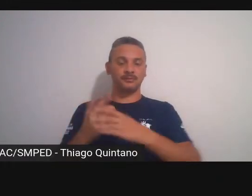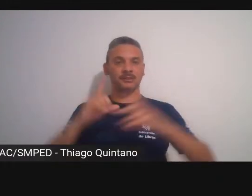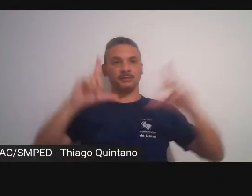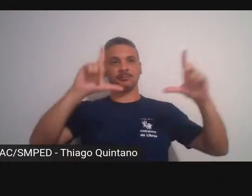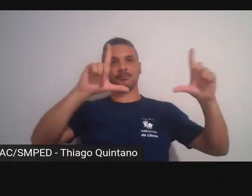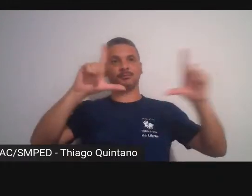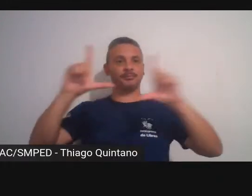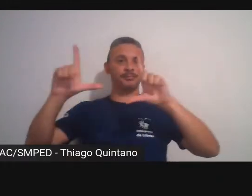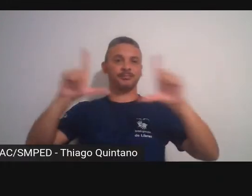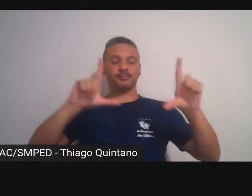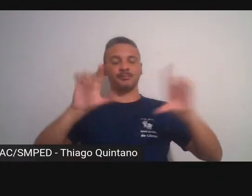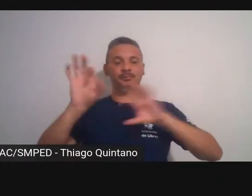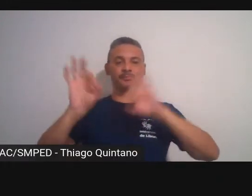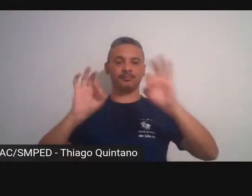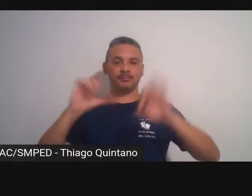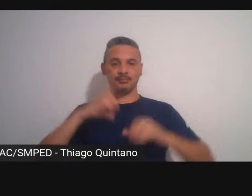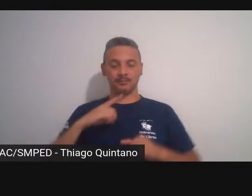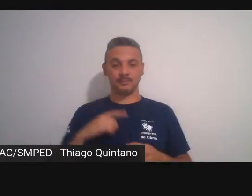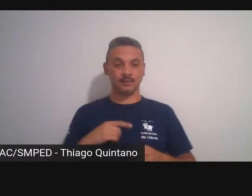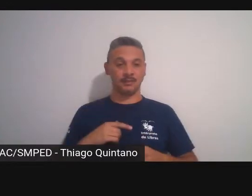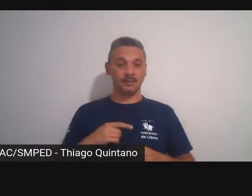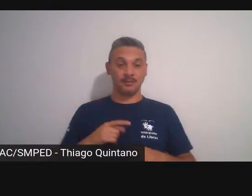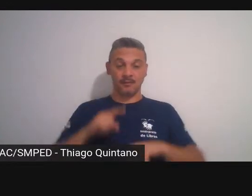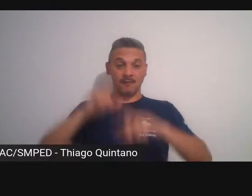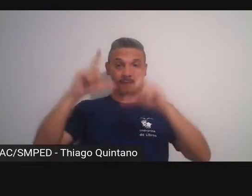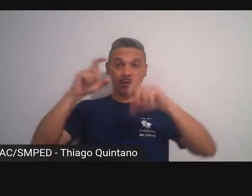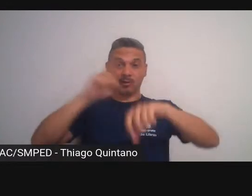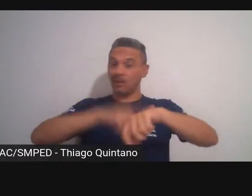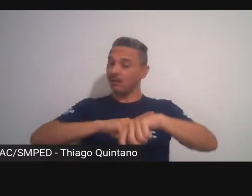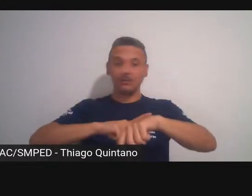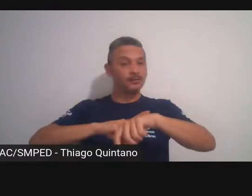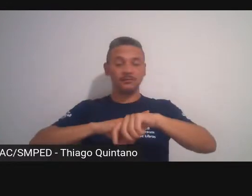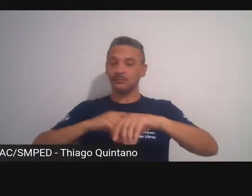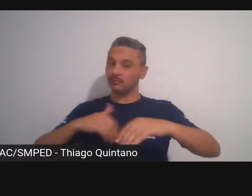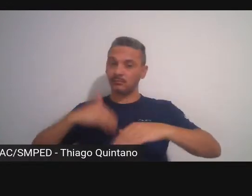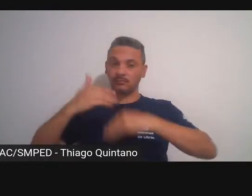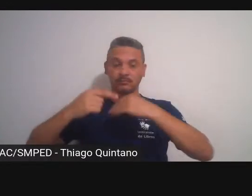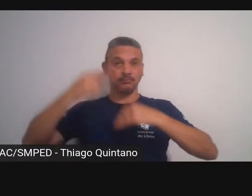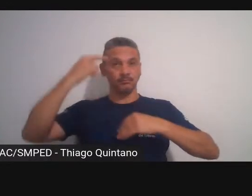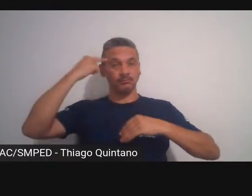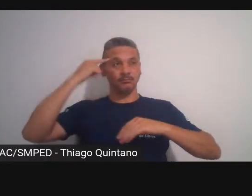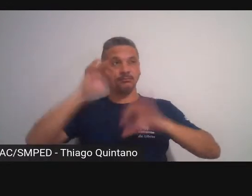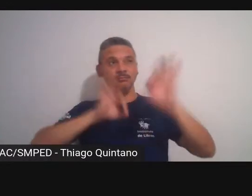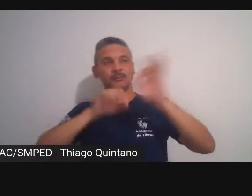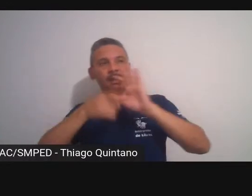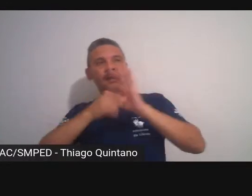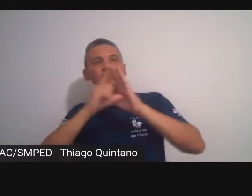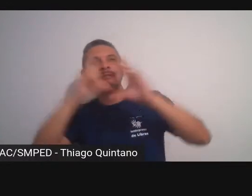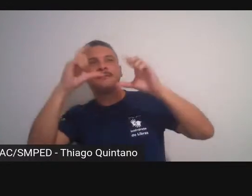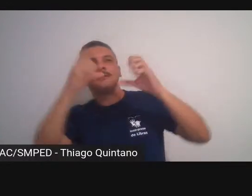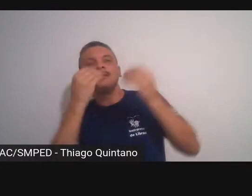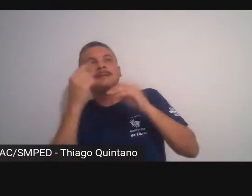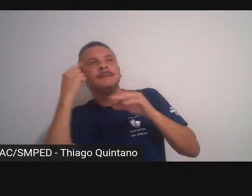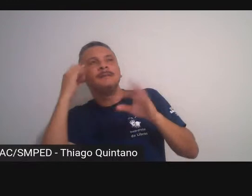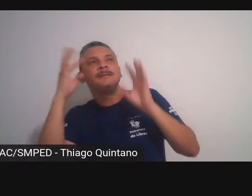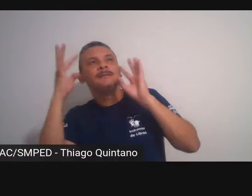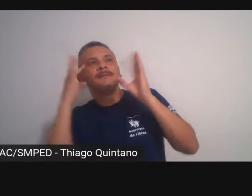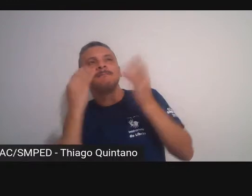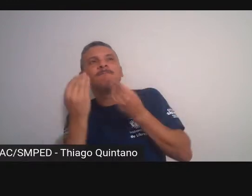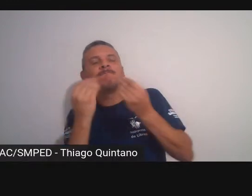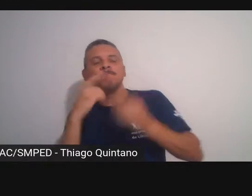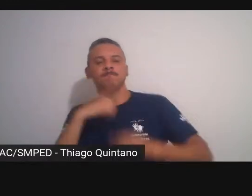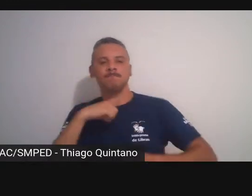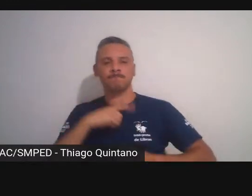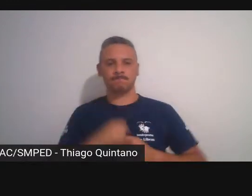então não é uma fotografia instantânea é uma fotografia pensada mas voltando a essa situação eu